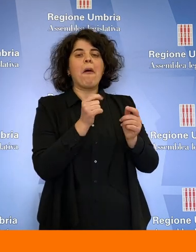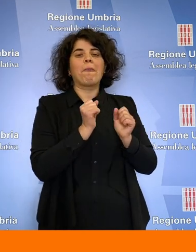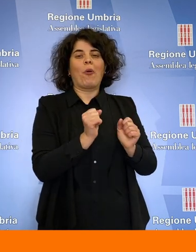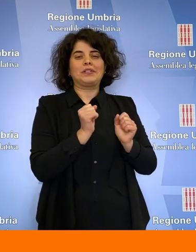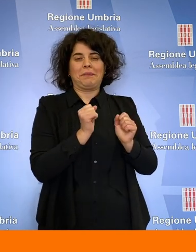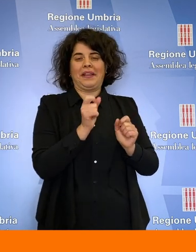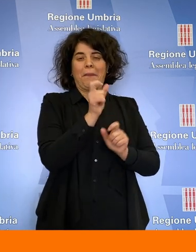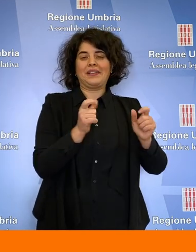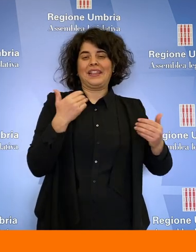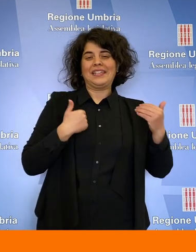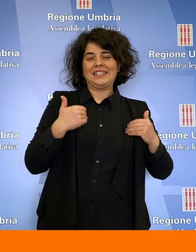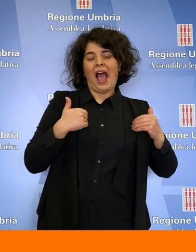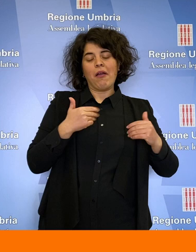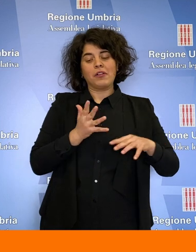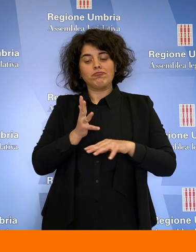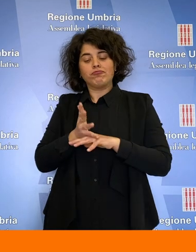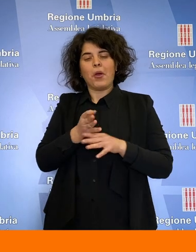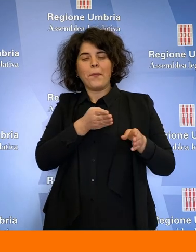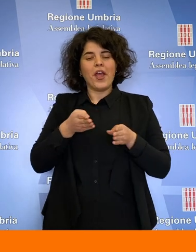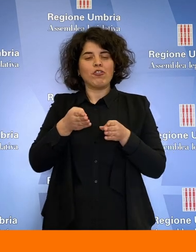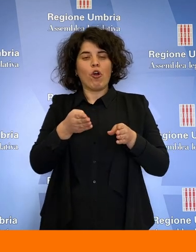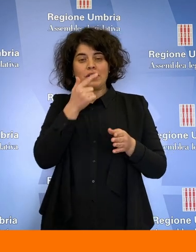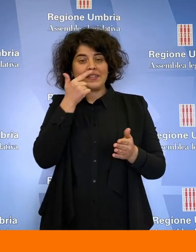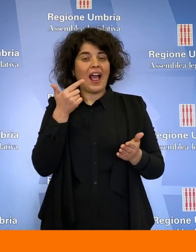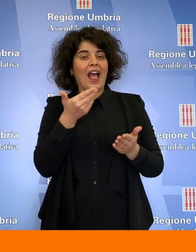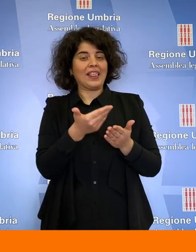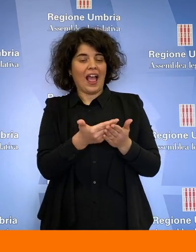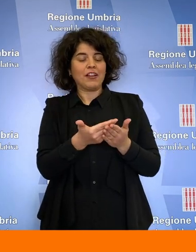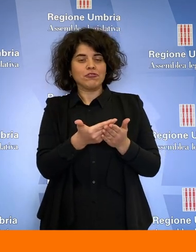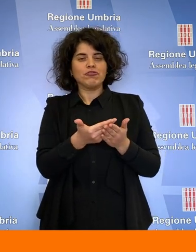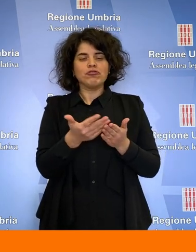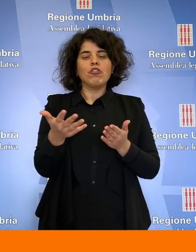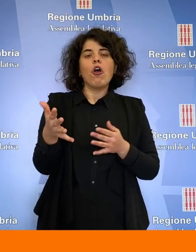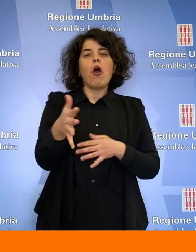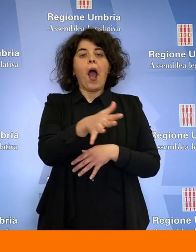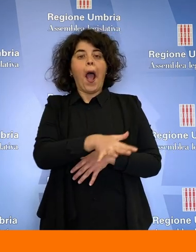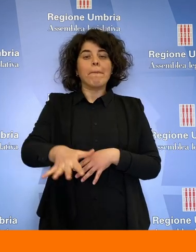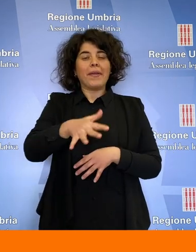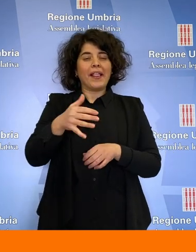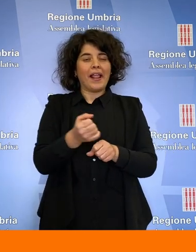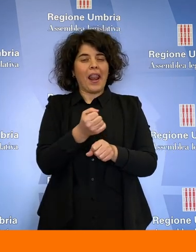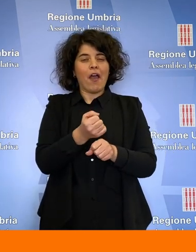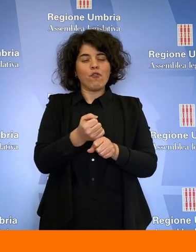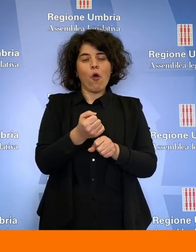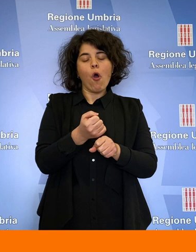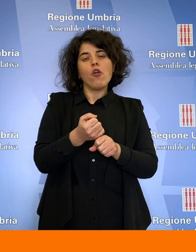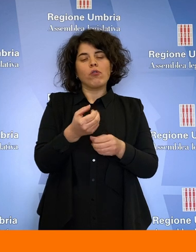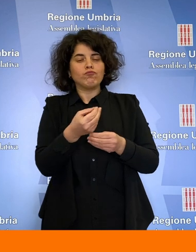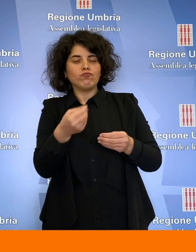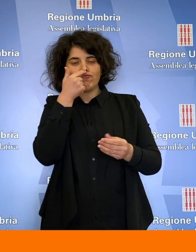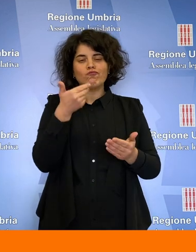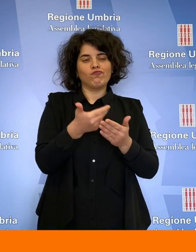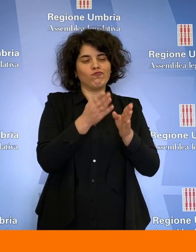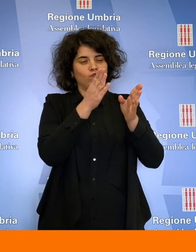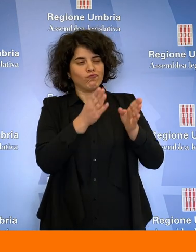disabili attraverso percorsi personalizzati all'interno di un ambiente operativo opportunamente attrezzato e nei quali viene